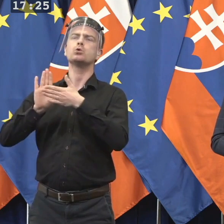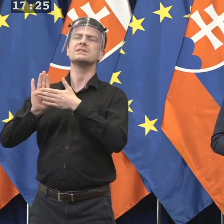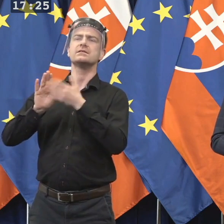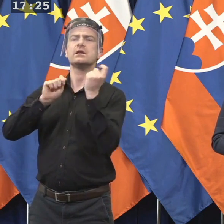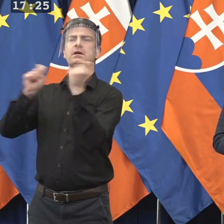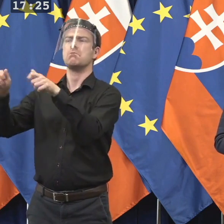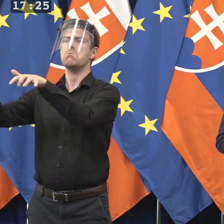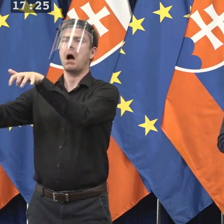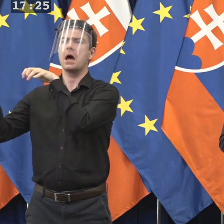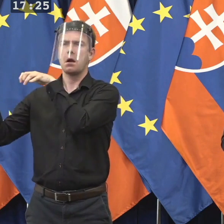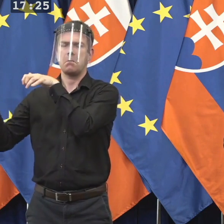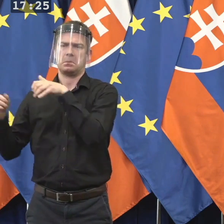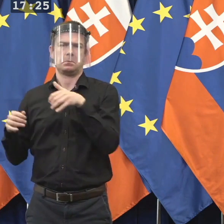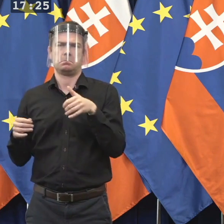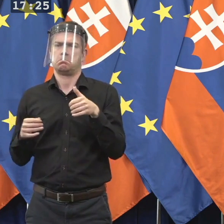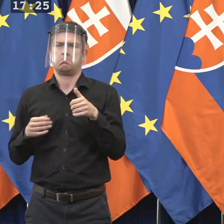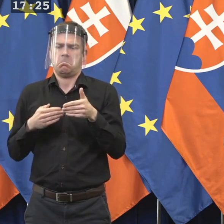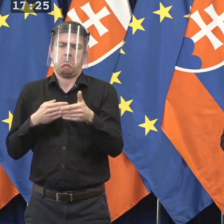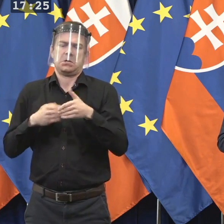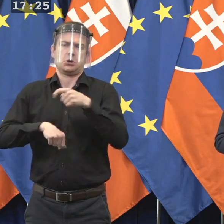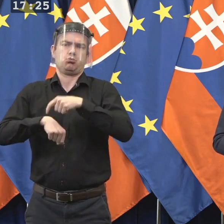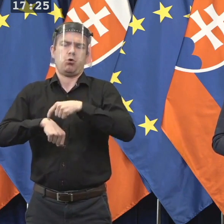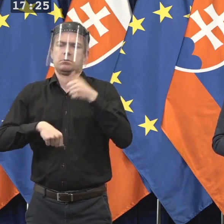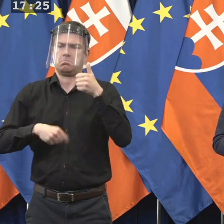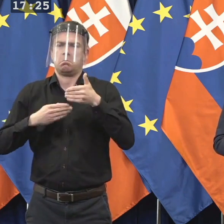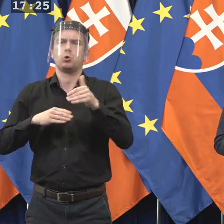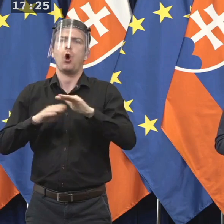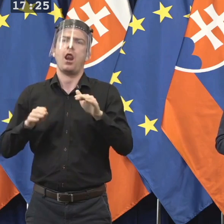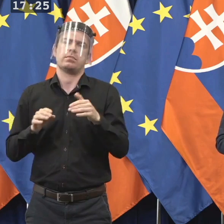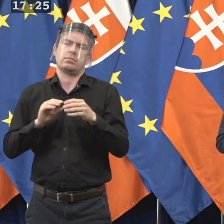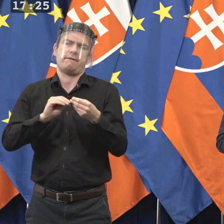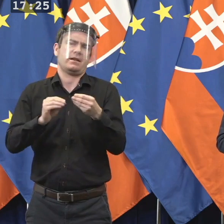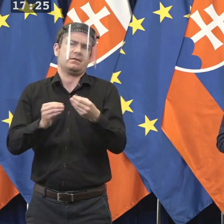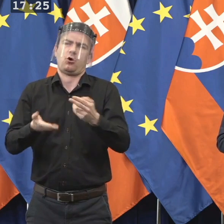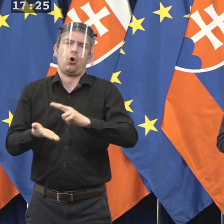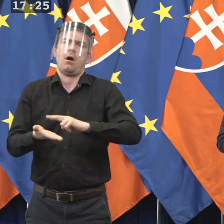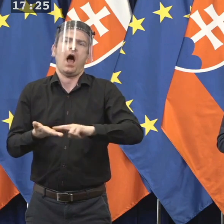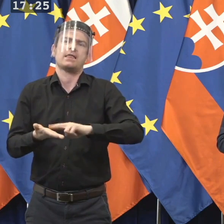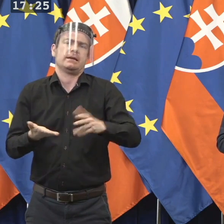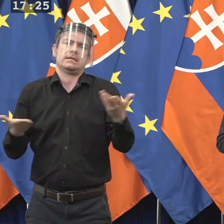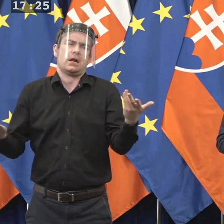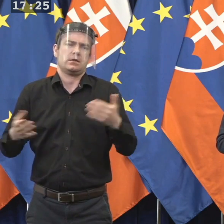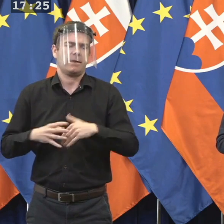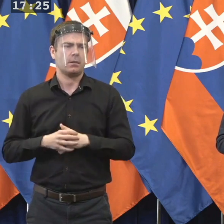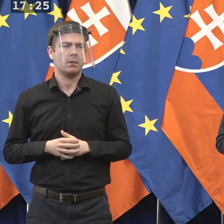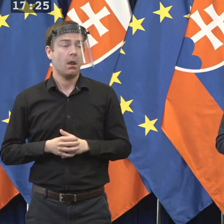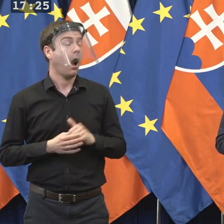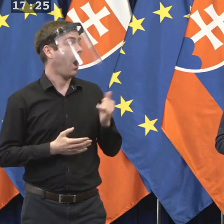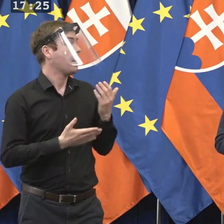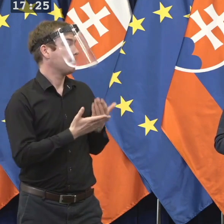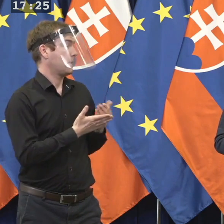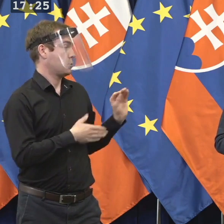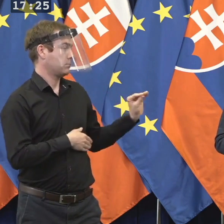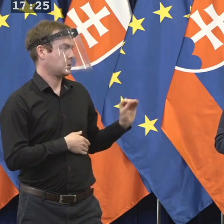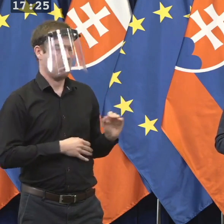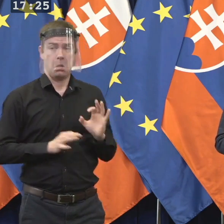parlamentu bude v najbližších dňoch. To je iba otázka administratívy. Preto sa pýtam, lebo parlament teraz zas dá, či to bude na tejto